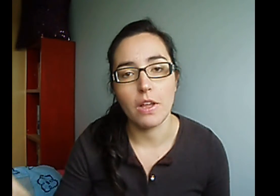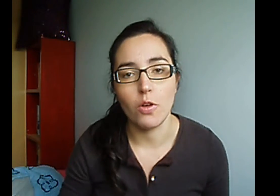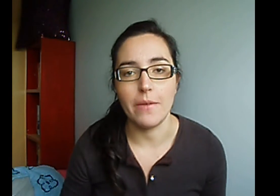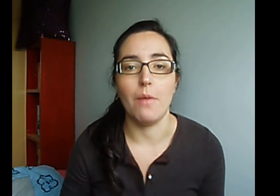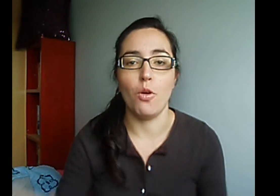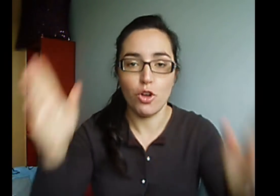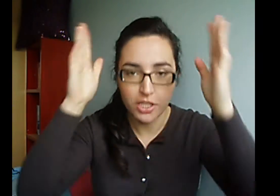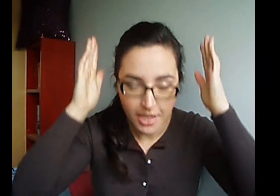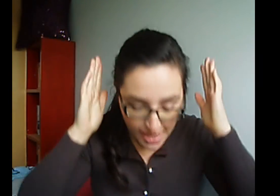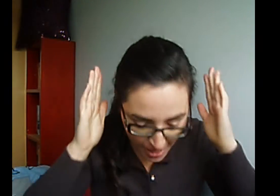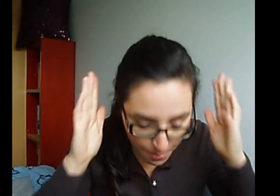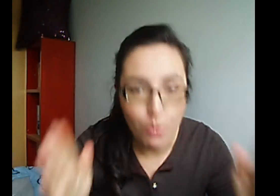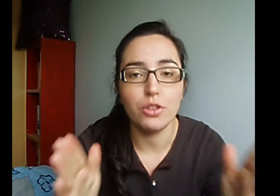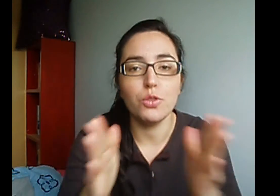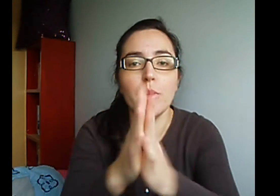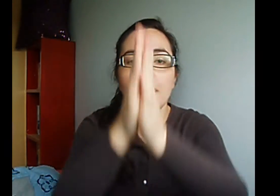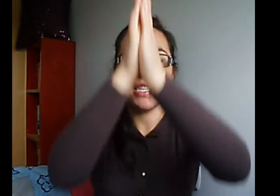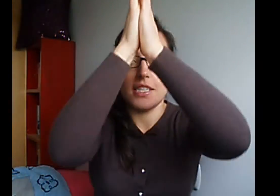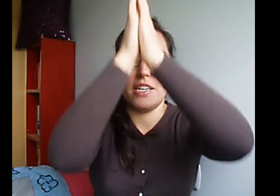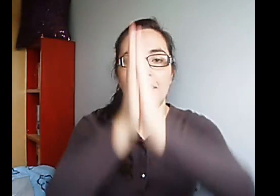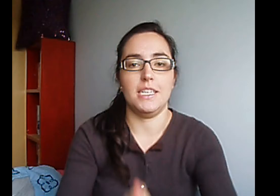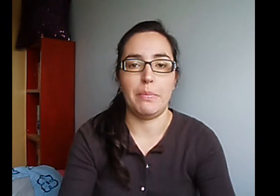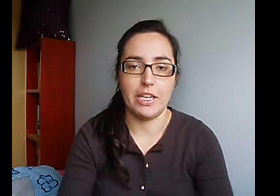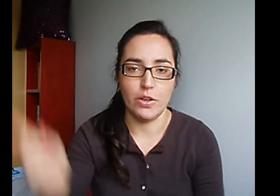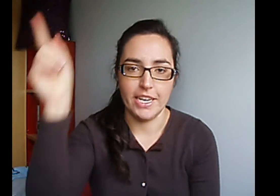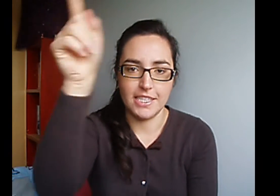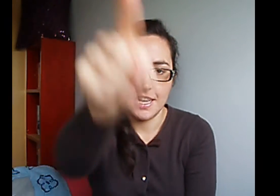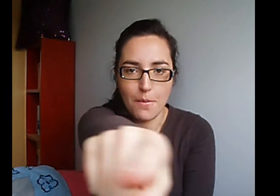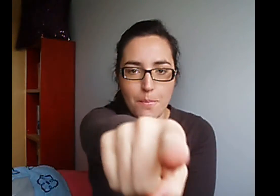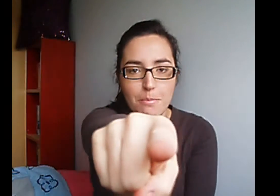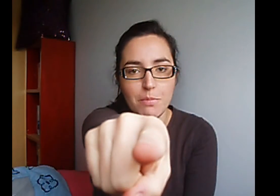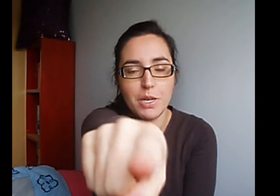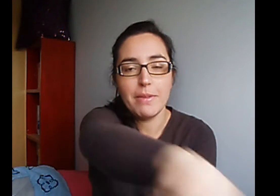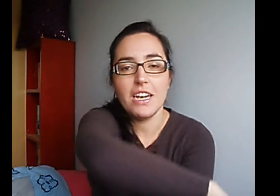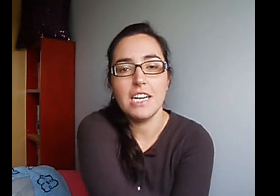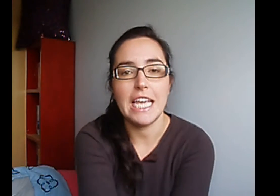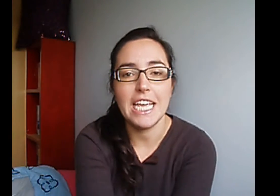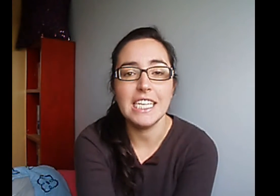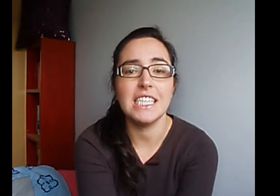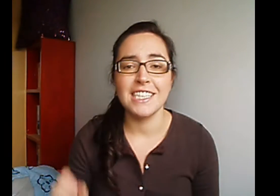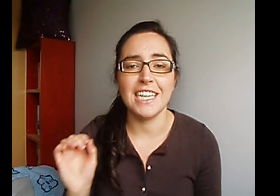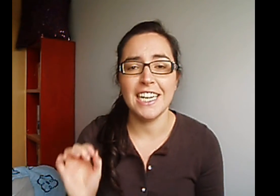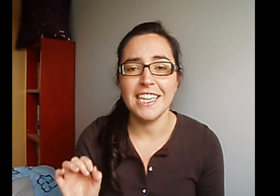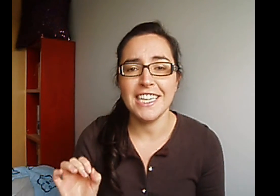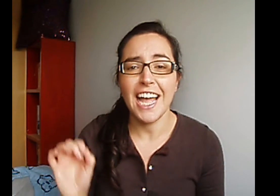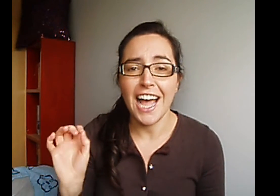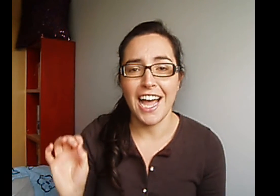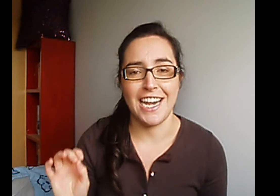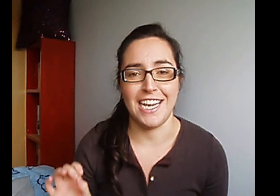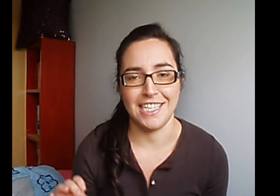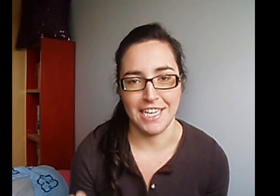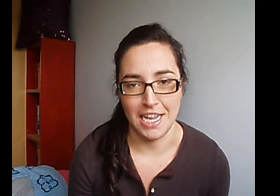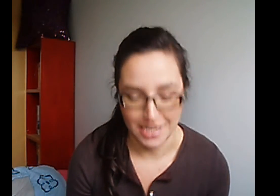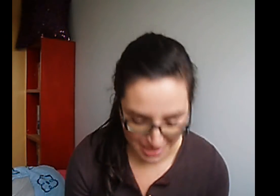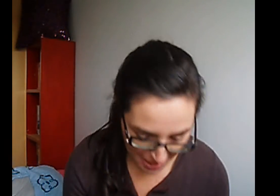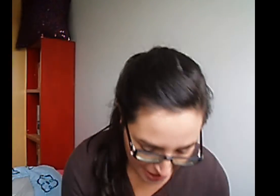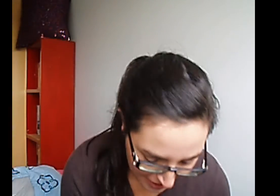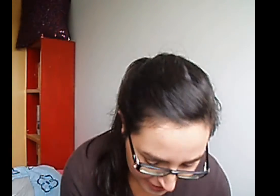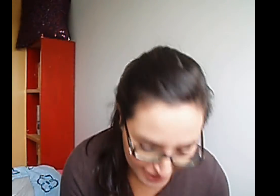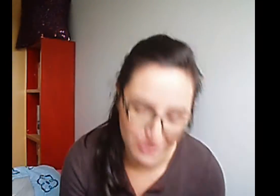a lo que vamos, booktubers españoles Mi primera es Chanetia Anassan, lo